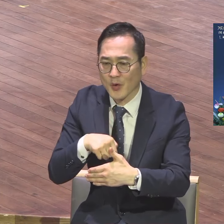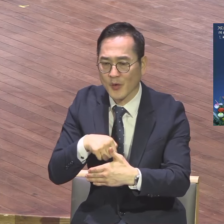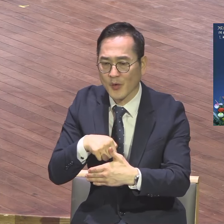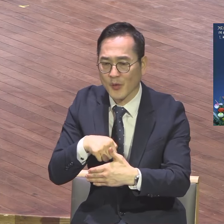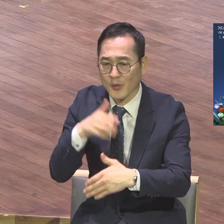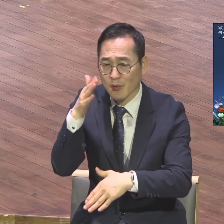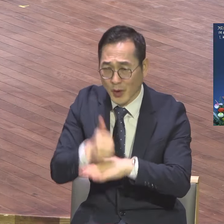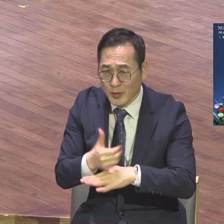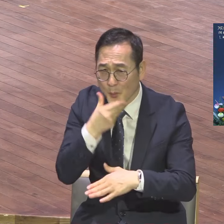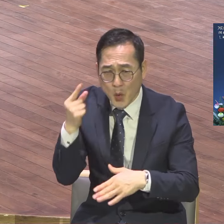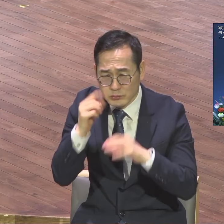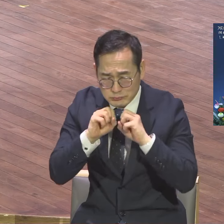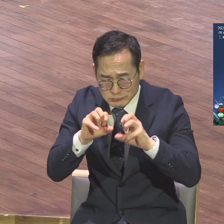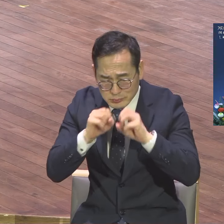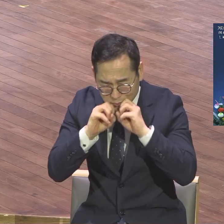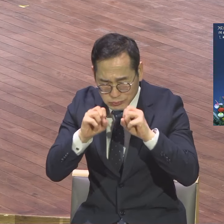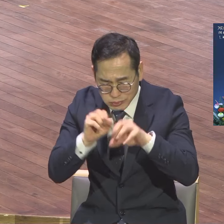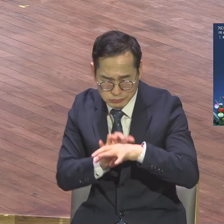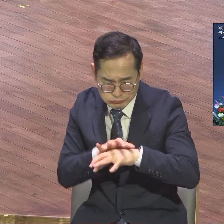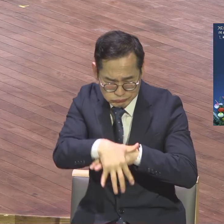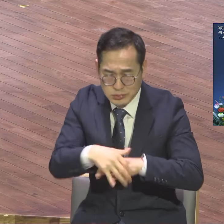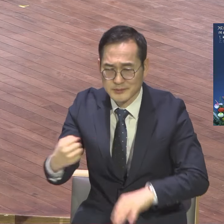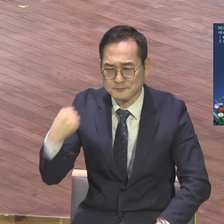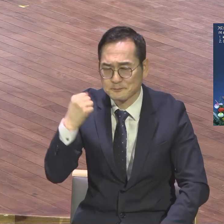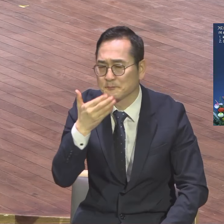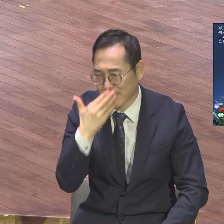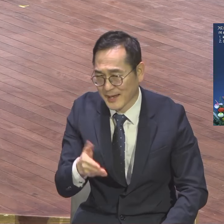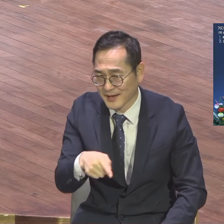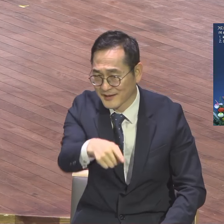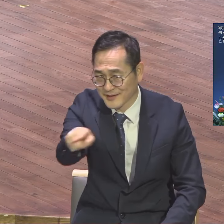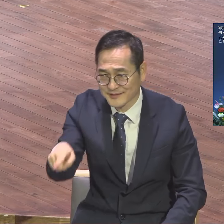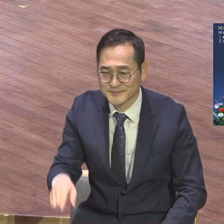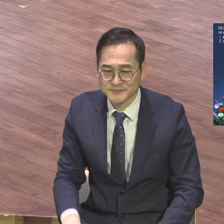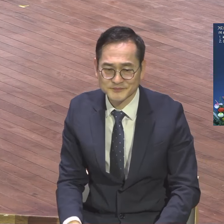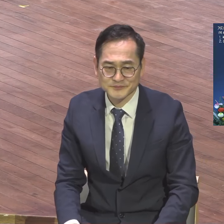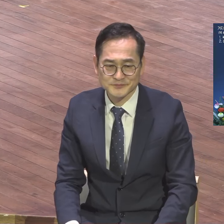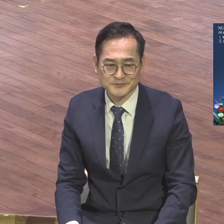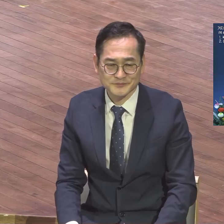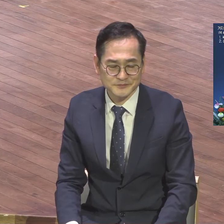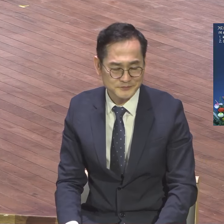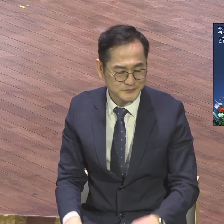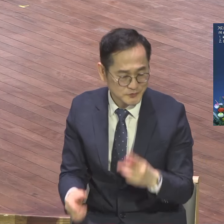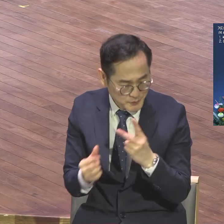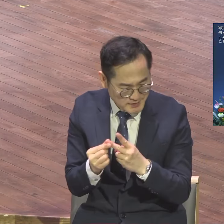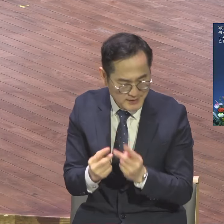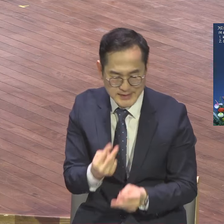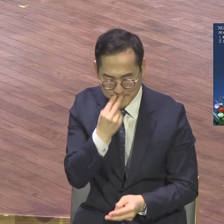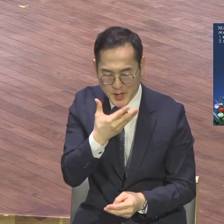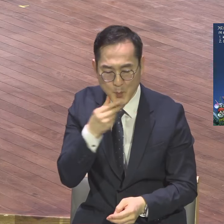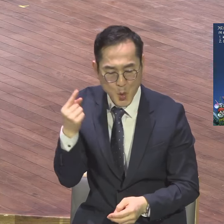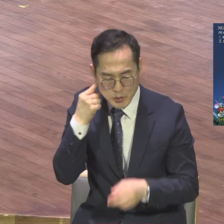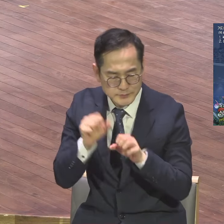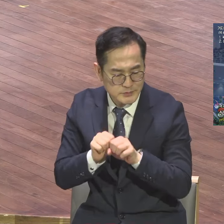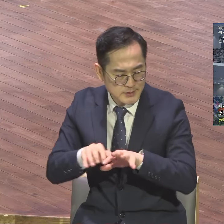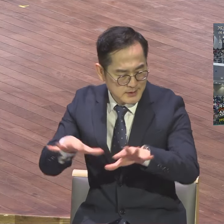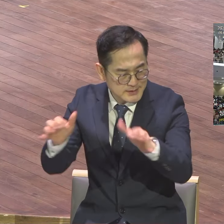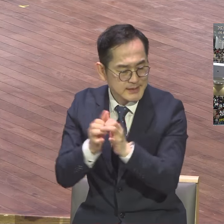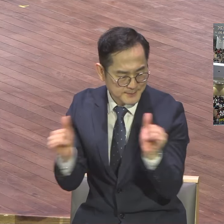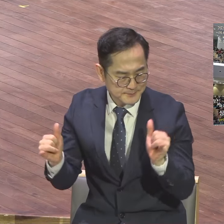축복합니다. 두 번째로 생명의 복음을 확산시키는 제자입니다. 32세를 다시 봅니다. 심긴 후에는